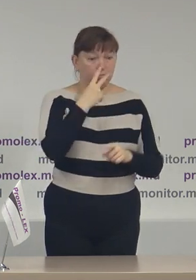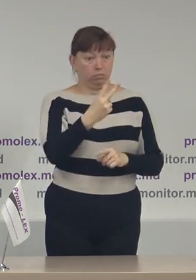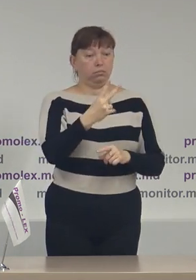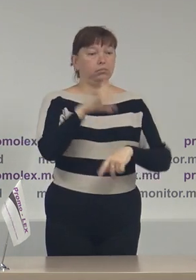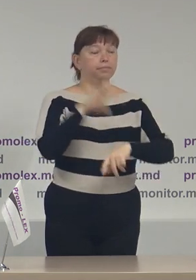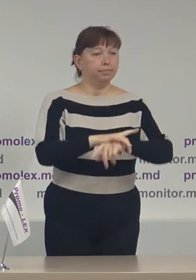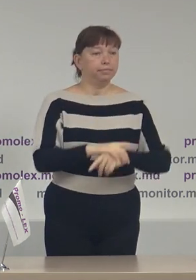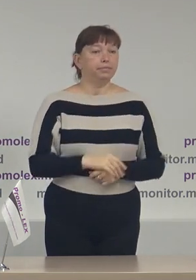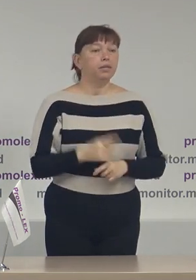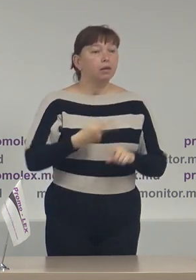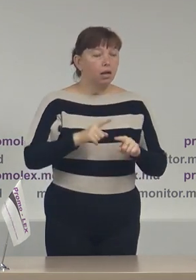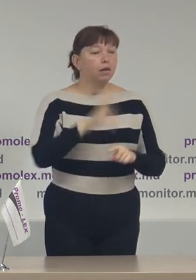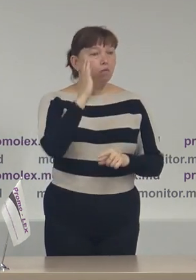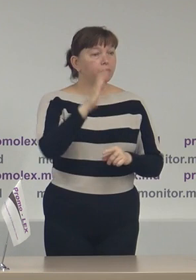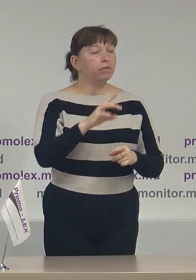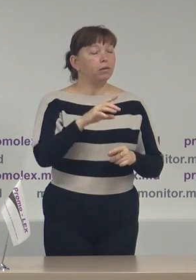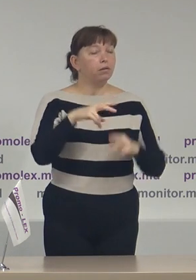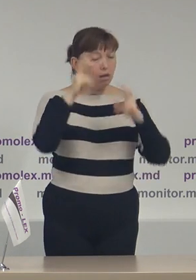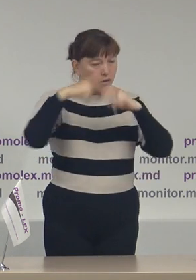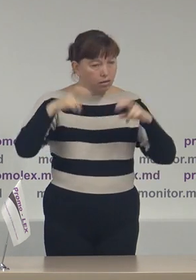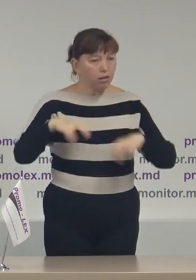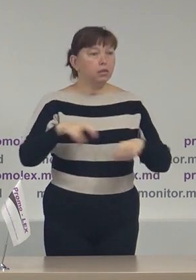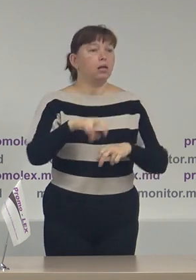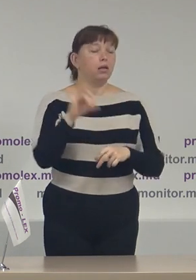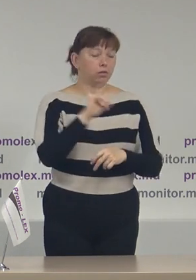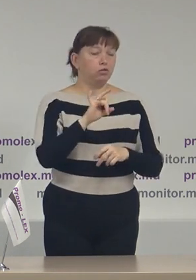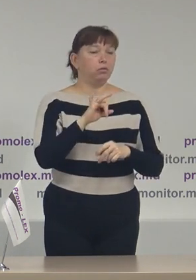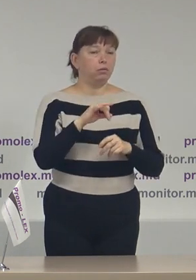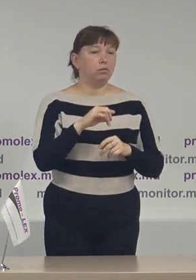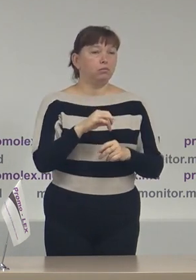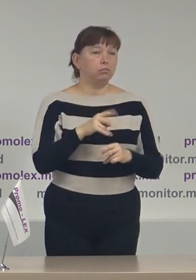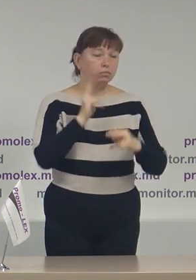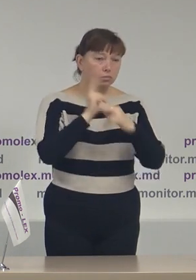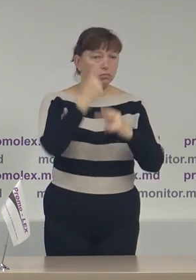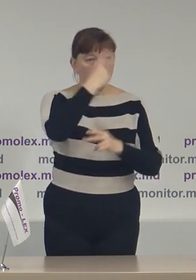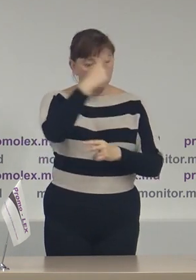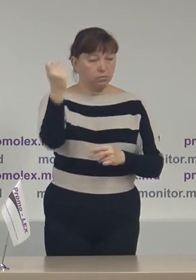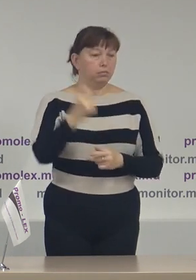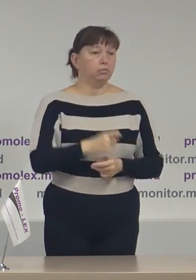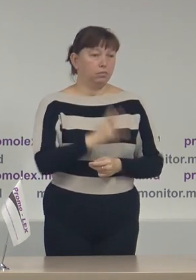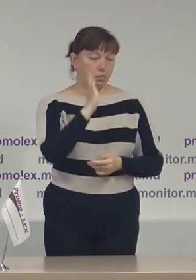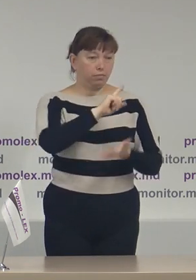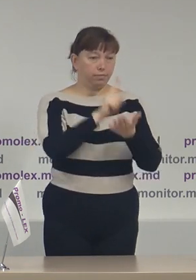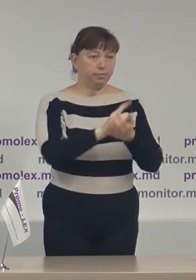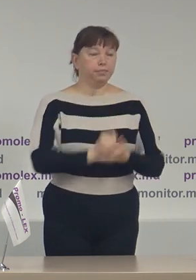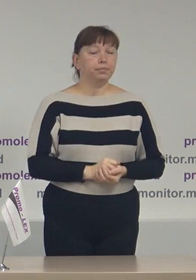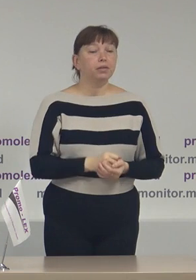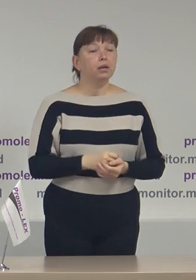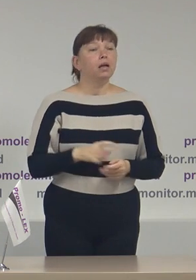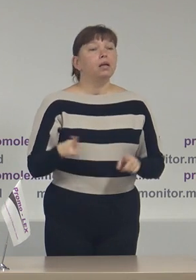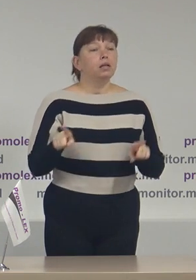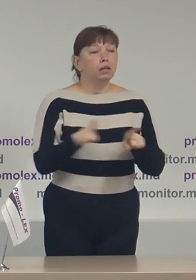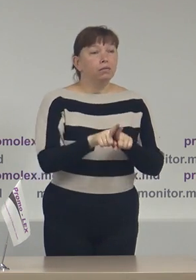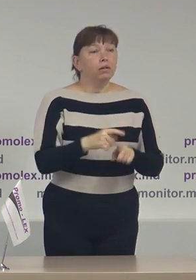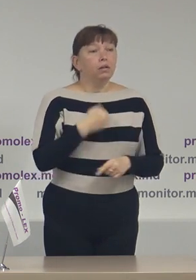ziua alegerilor, care vor fi, la fel, analizate și prelocrate de către Observătorii Promolex. În ultimul rând, vreau